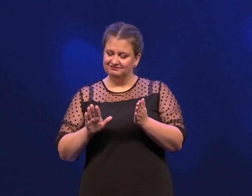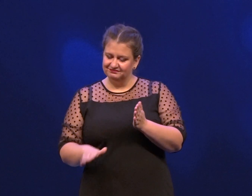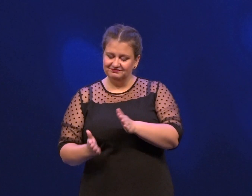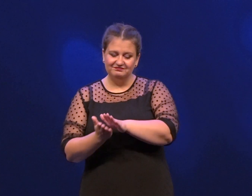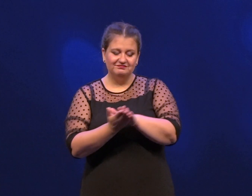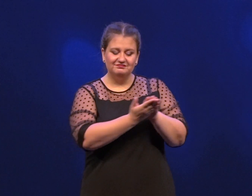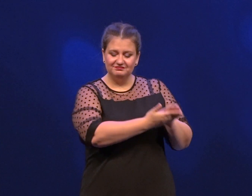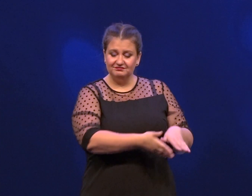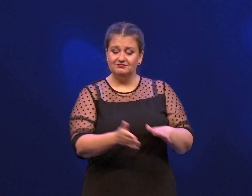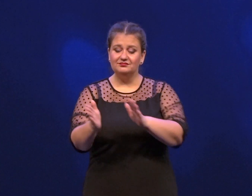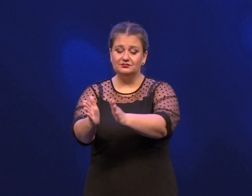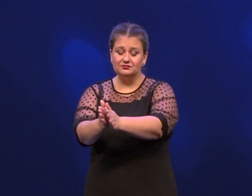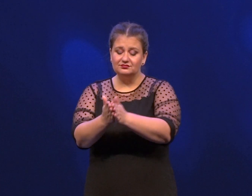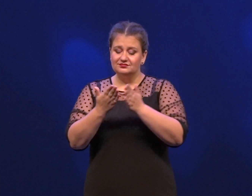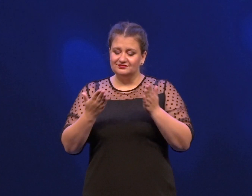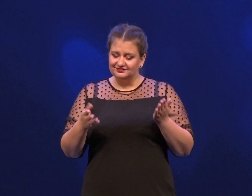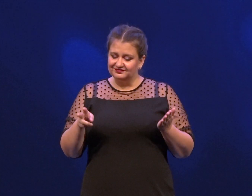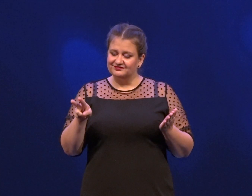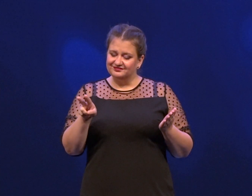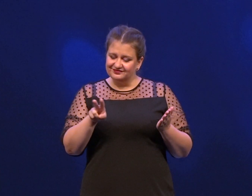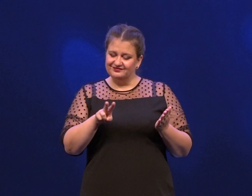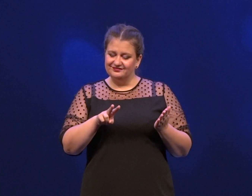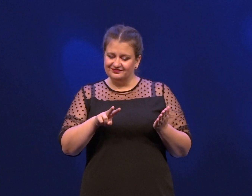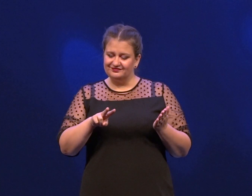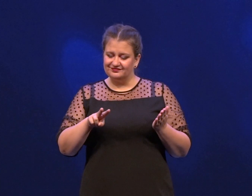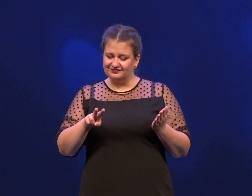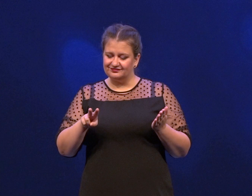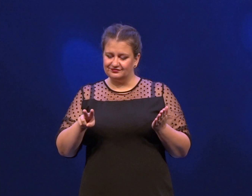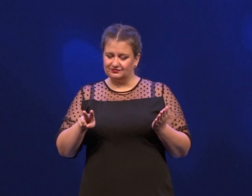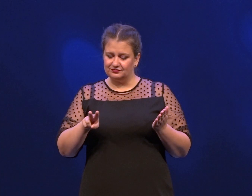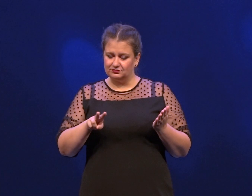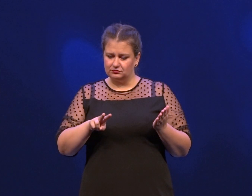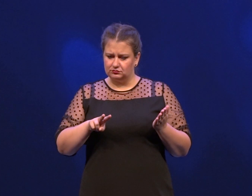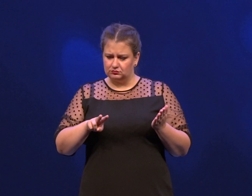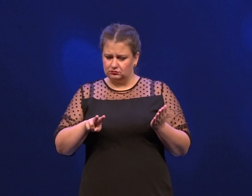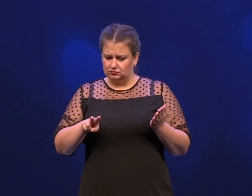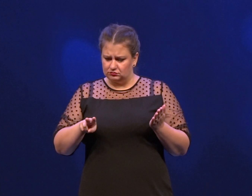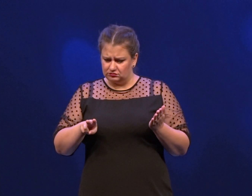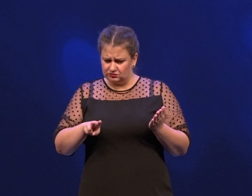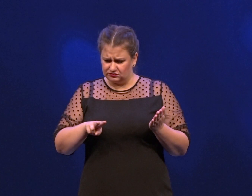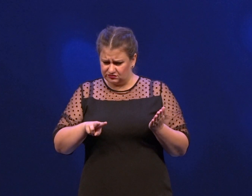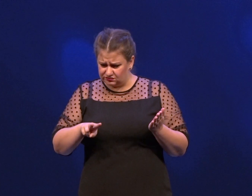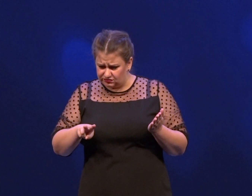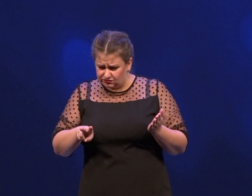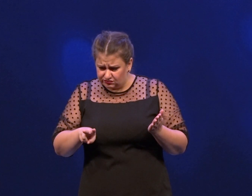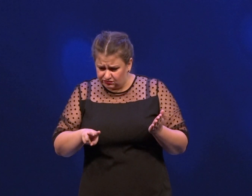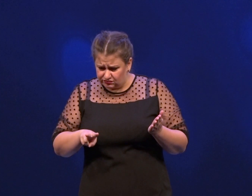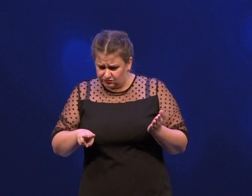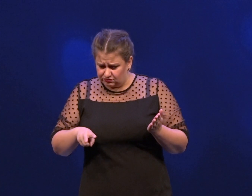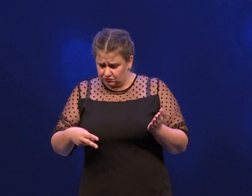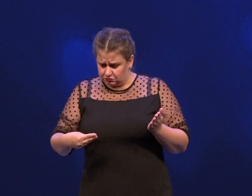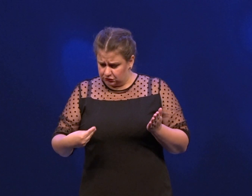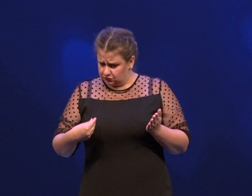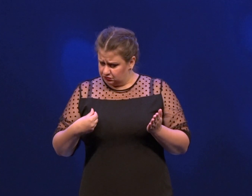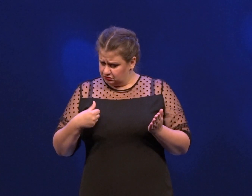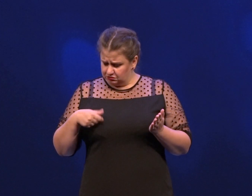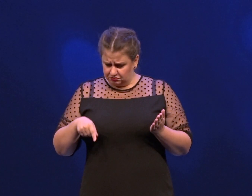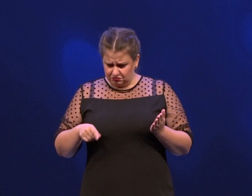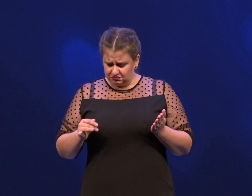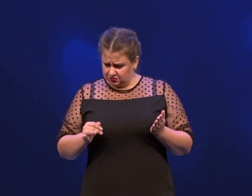удивлялась разным мечтам детей. И тут ей попался одно эссе, которое очень сильно